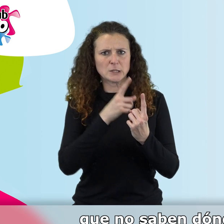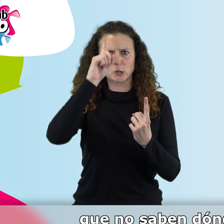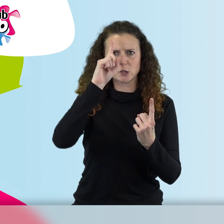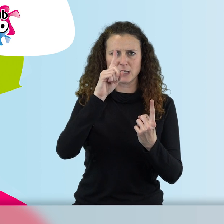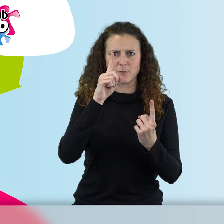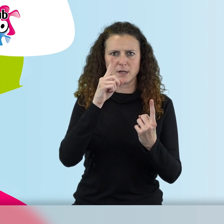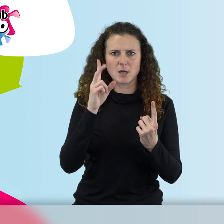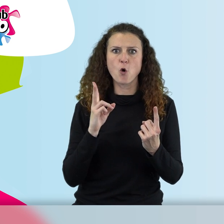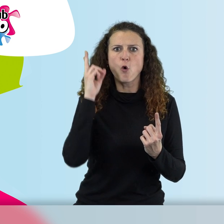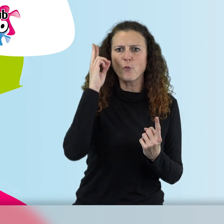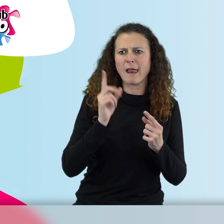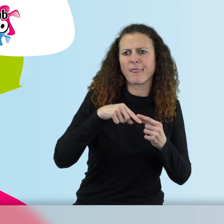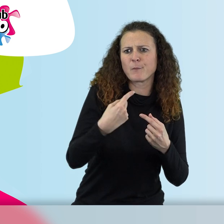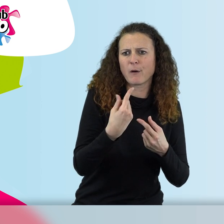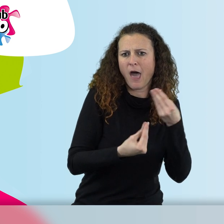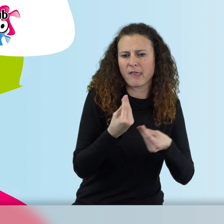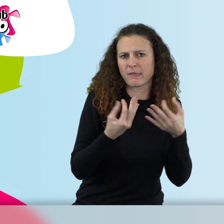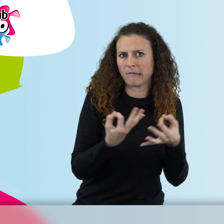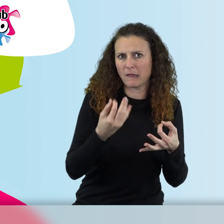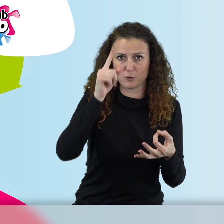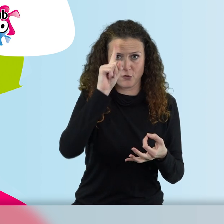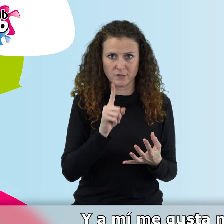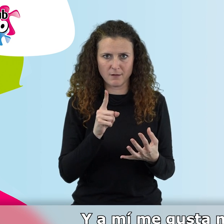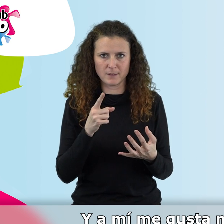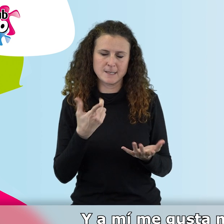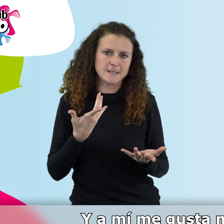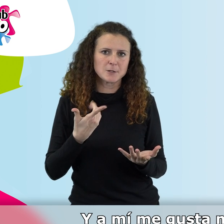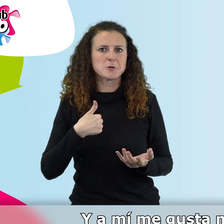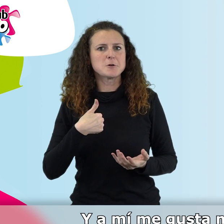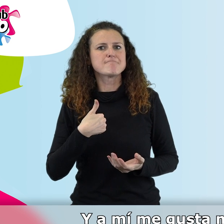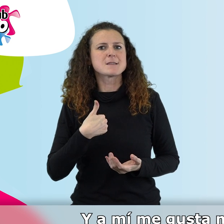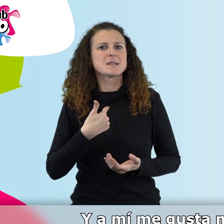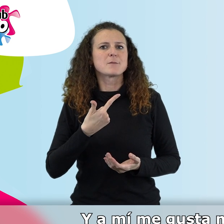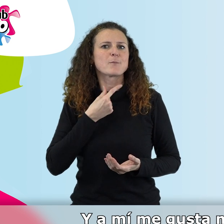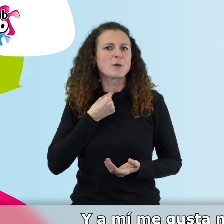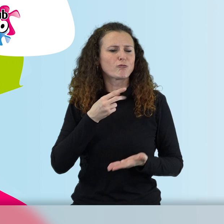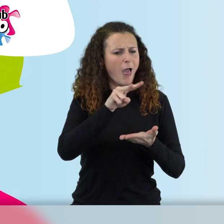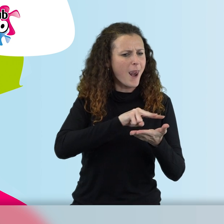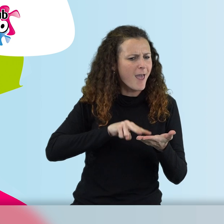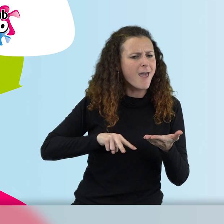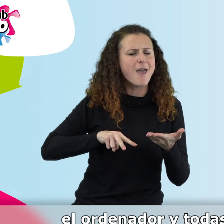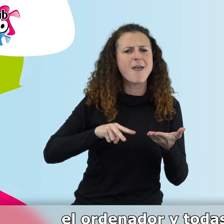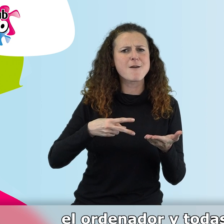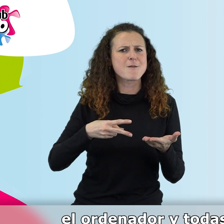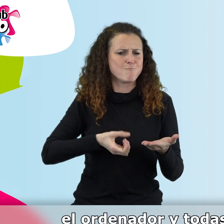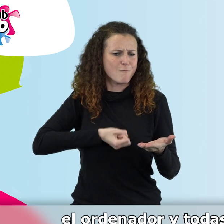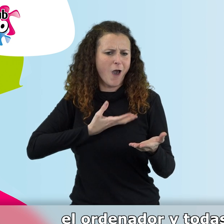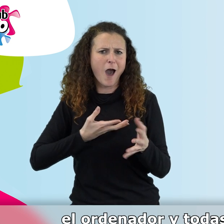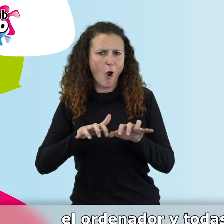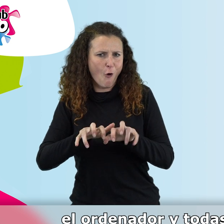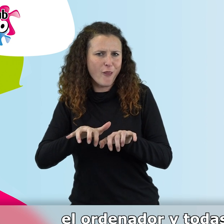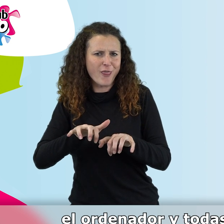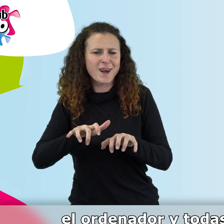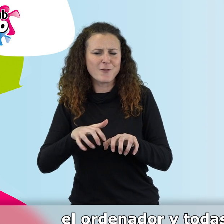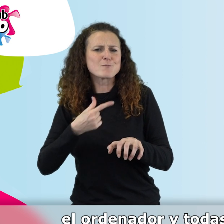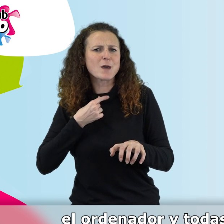jubilado y realmente es que es algo que me gusta mucho leer, me gusta el ordenador y